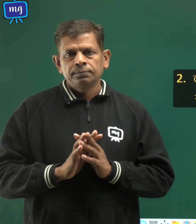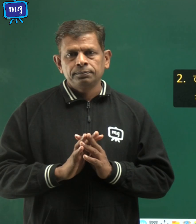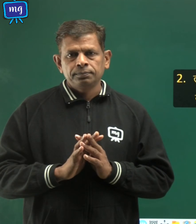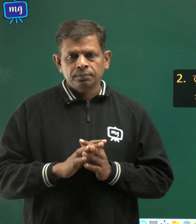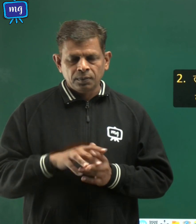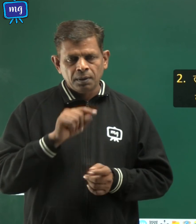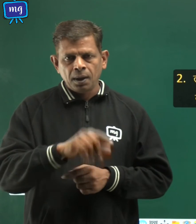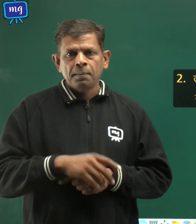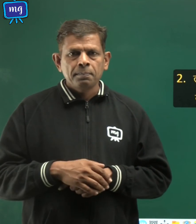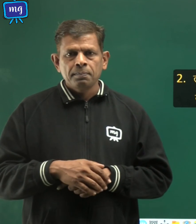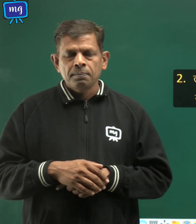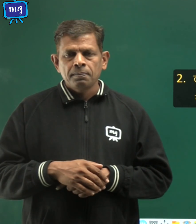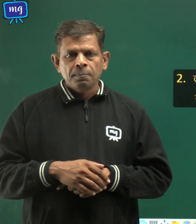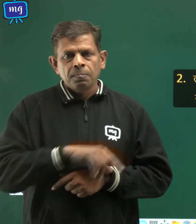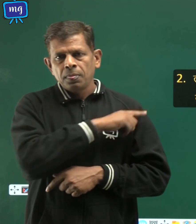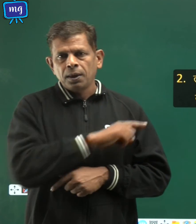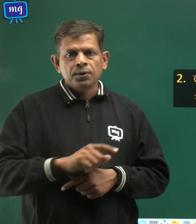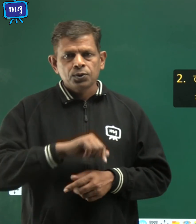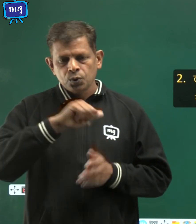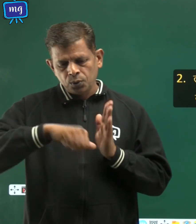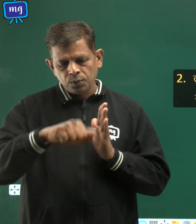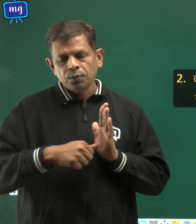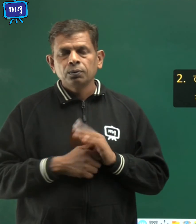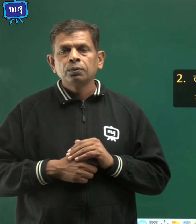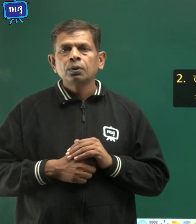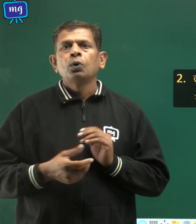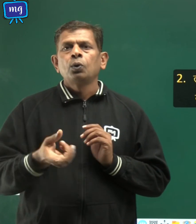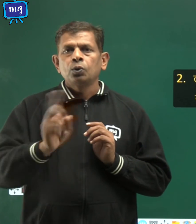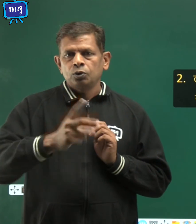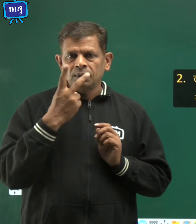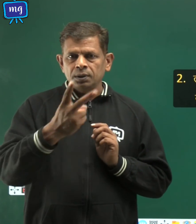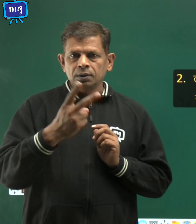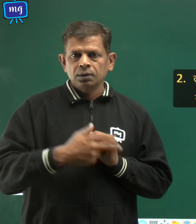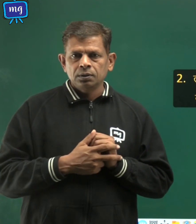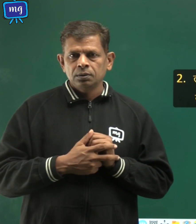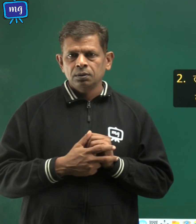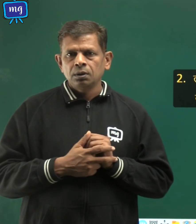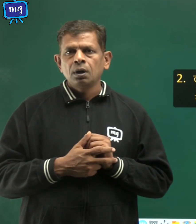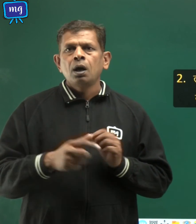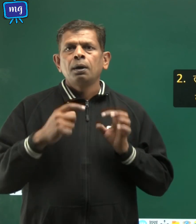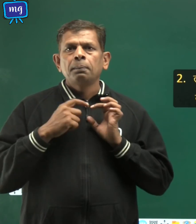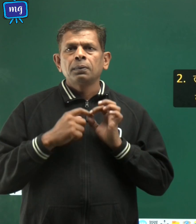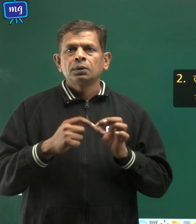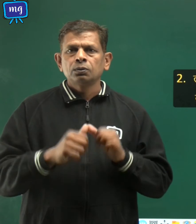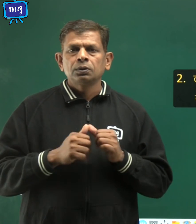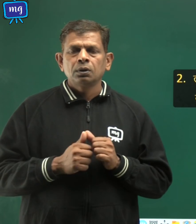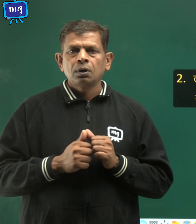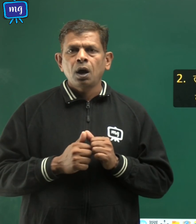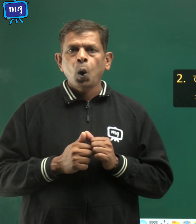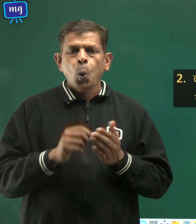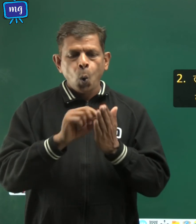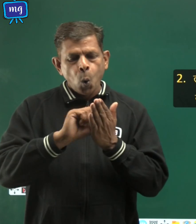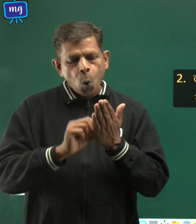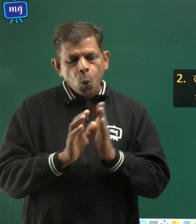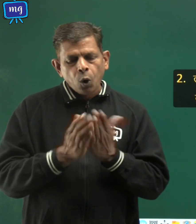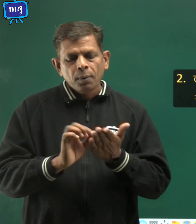अब आप इस वीडियो को दुबारा देखना प्रश्ण उत्तर कॉपी